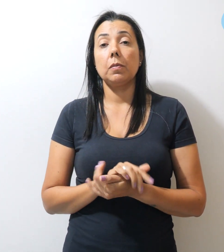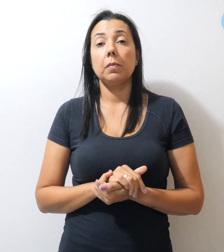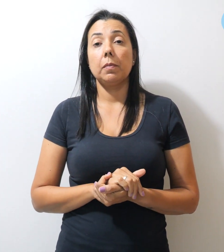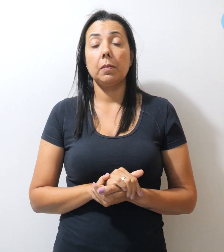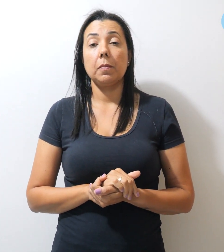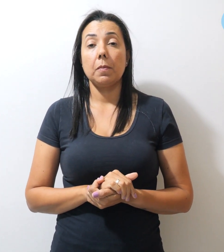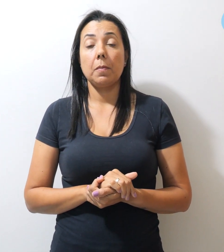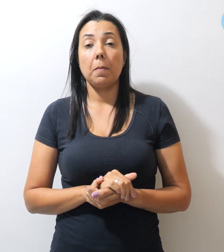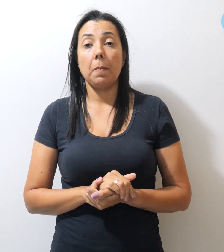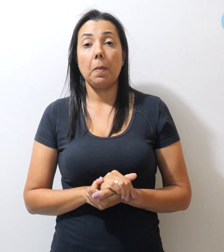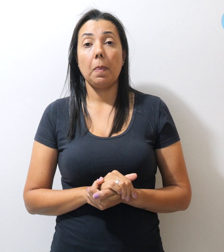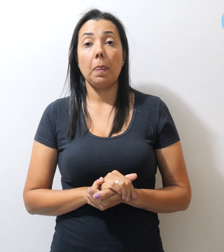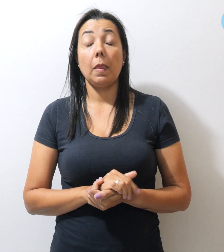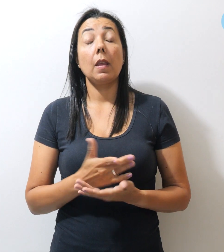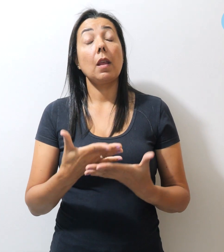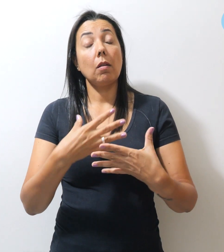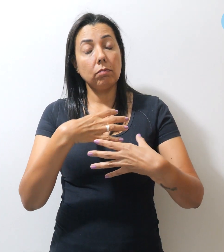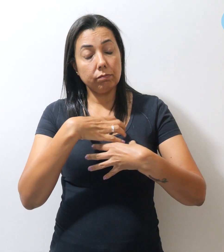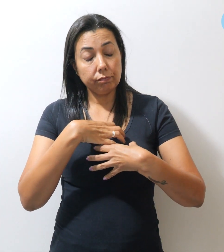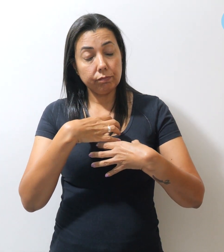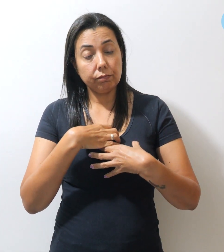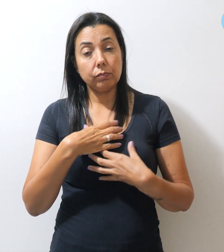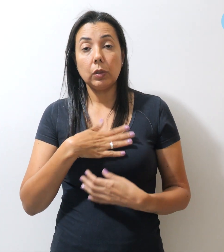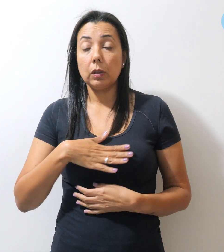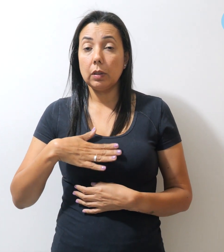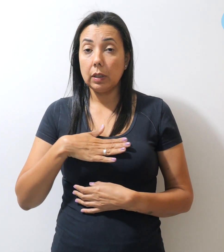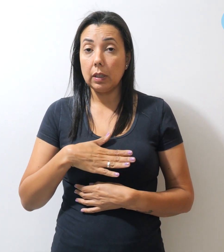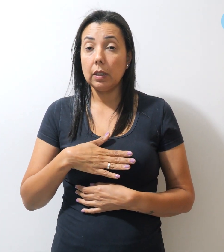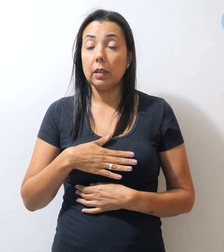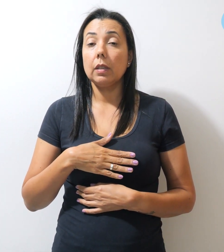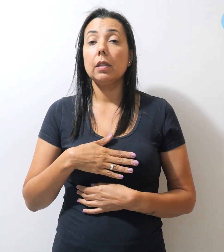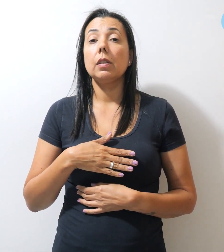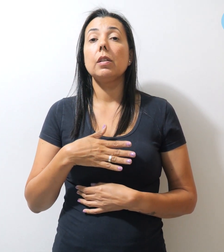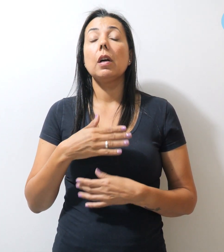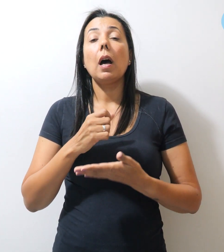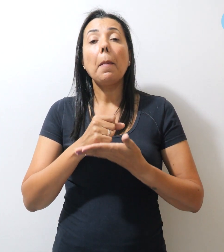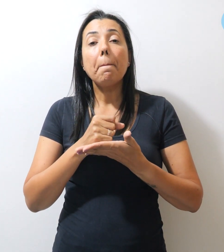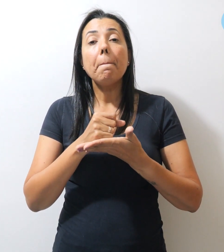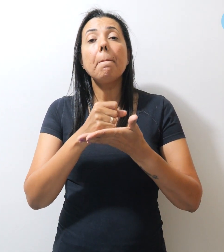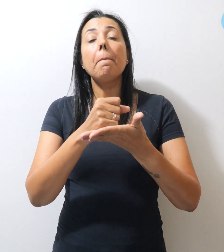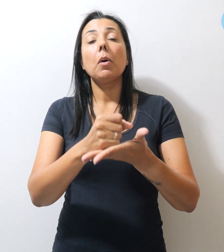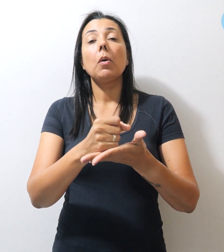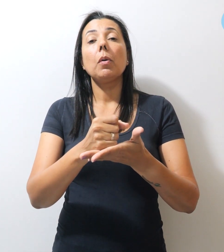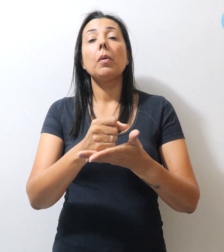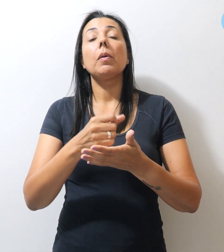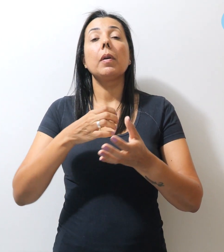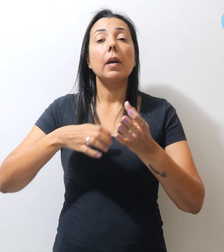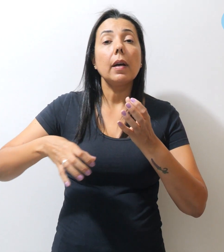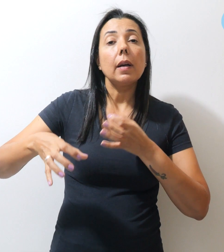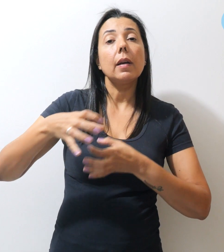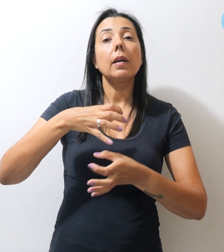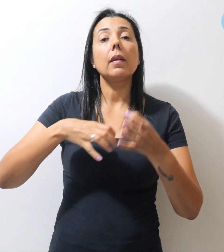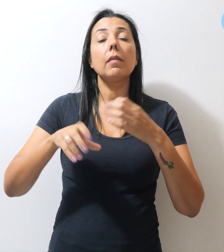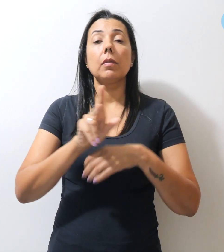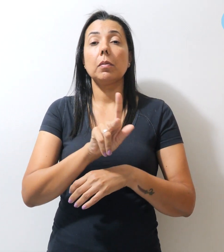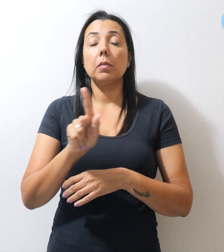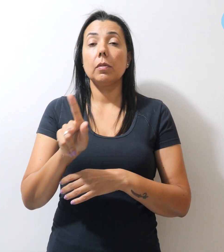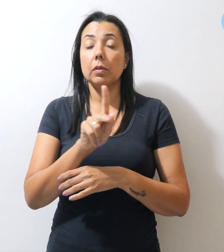Nesse sentido, queremos manifestar apoio à greve dos professores e orientadores,